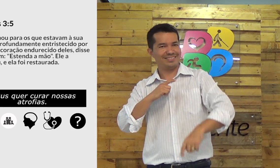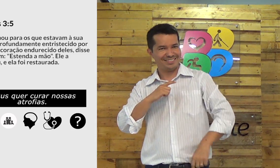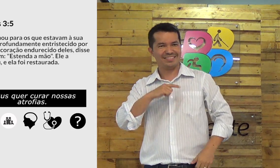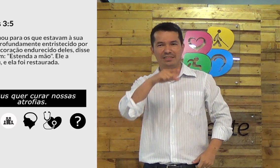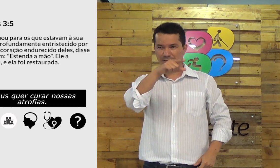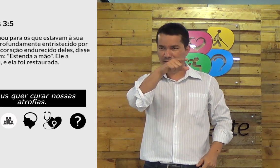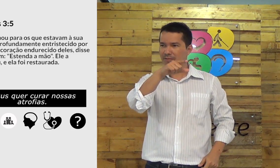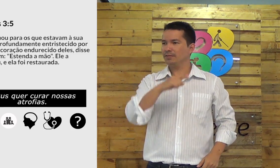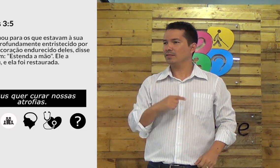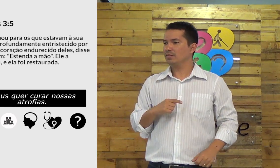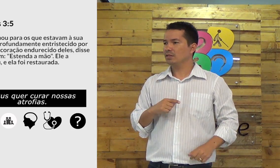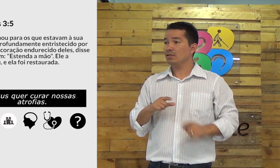tem realmente